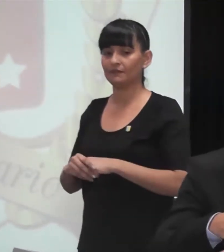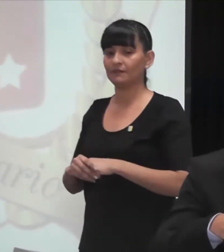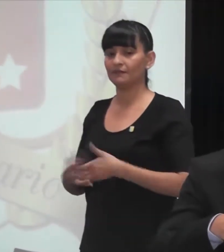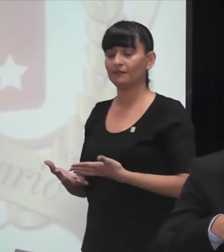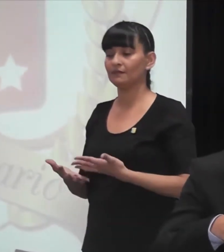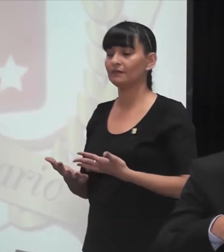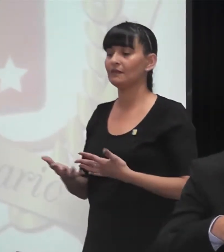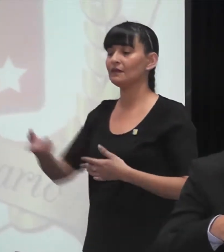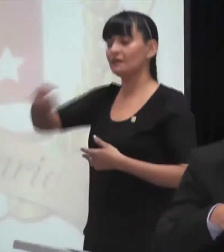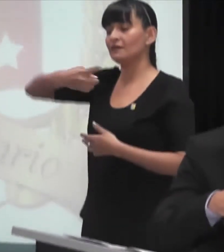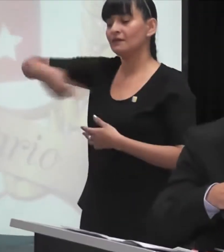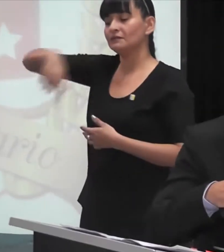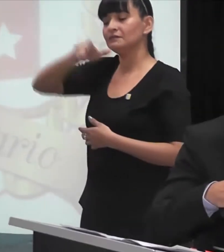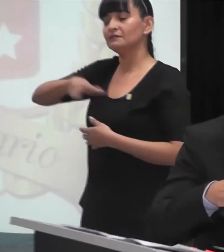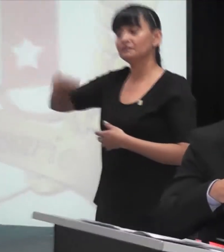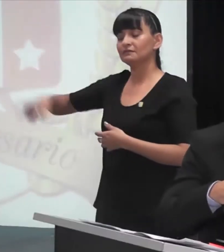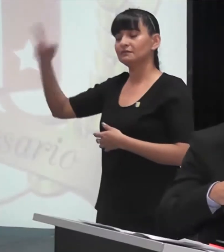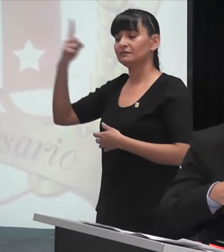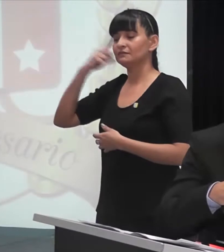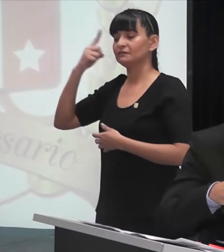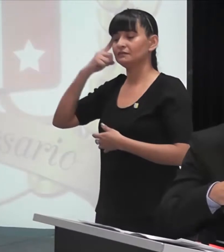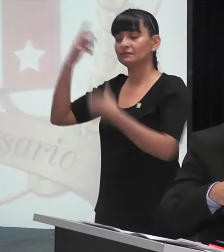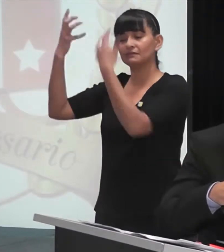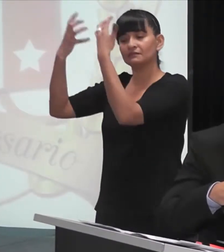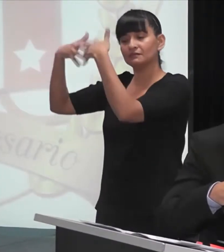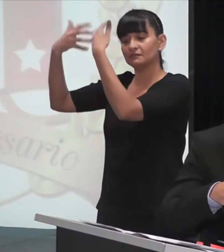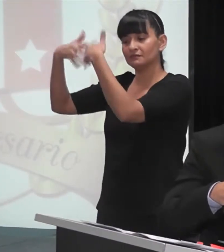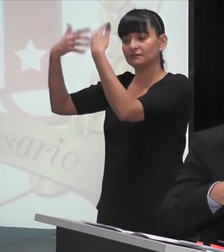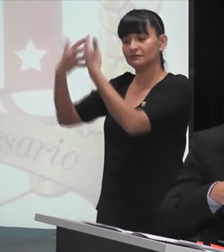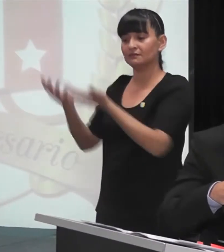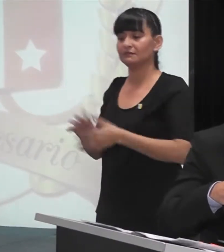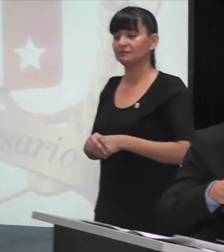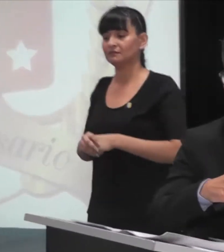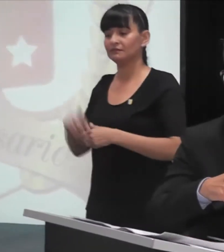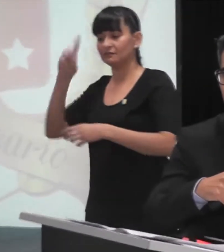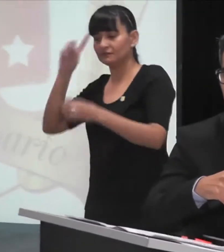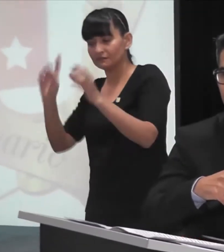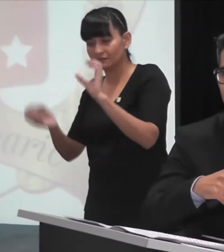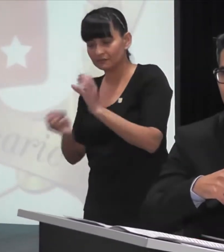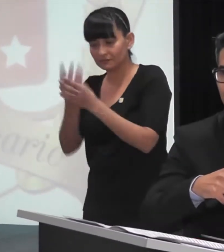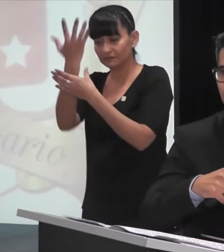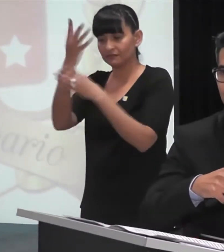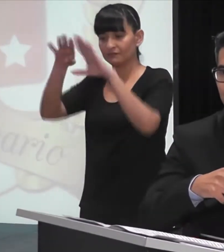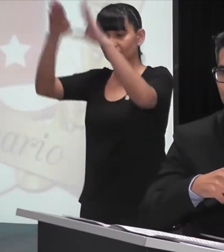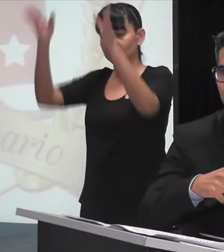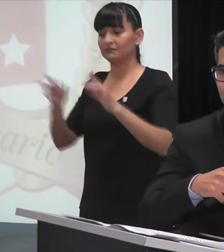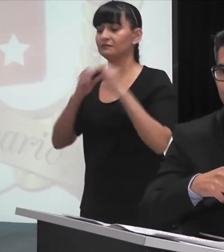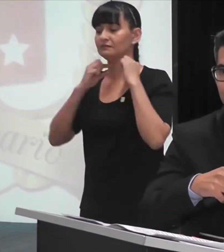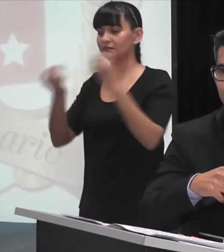¿cómo no hacer una simple reflexión? Comenzábamos en el Instituto Superior del Profesorado